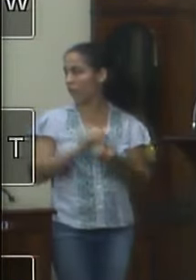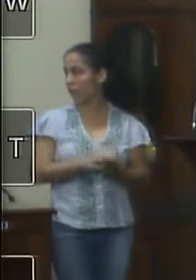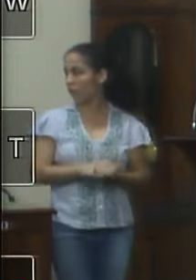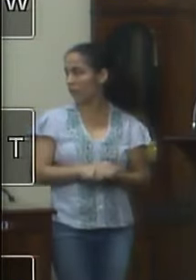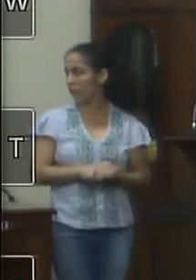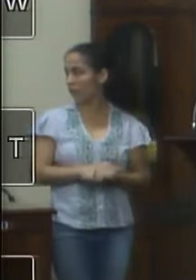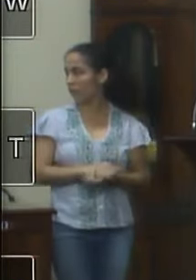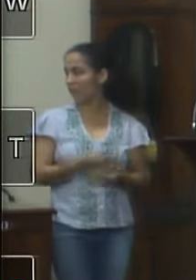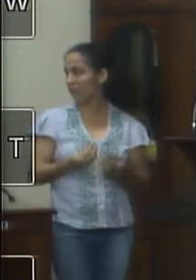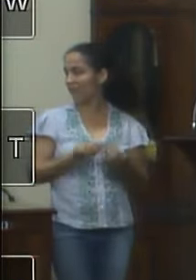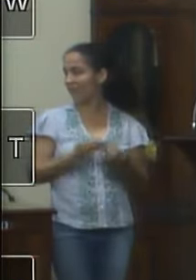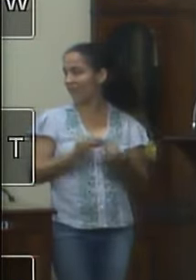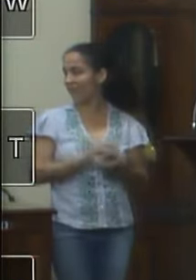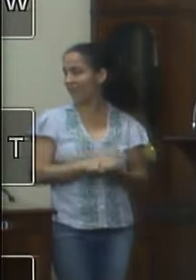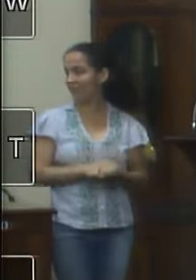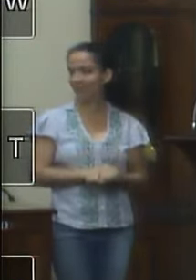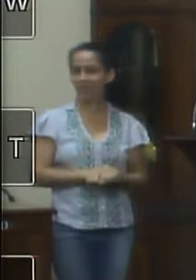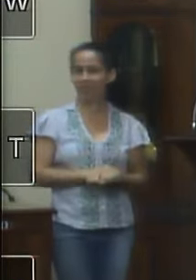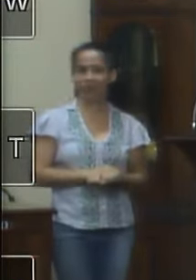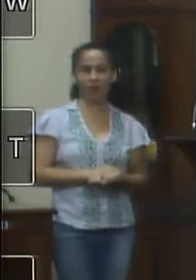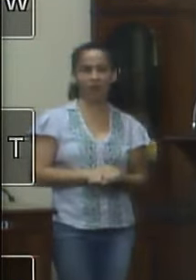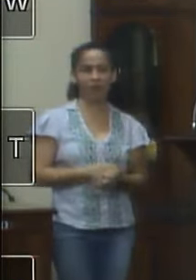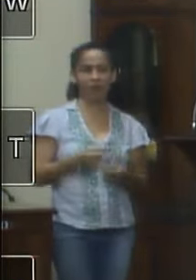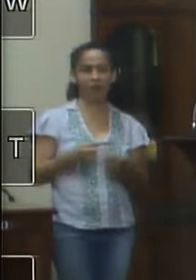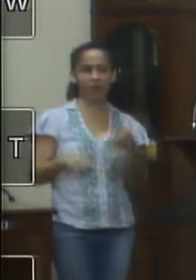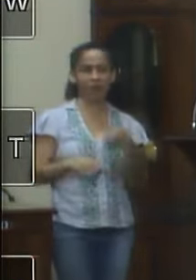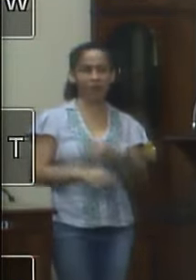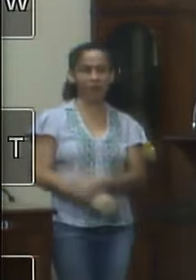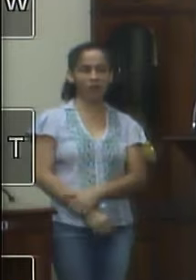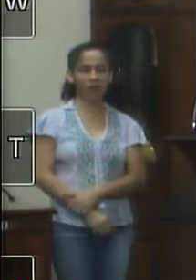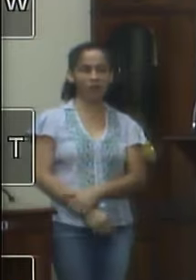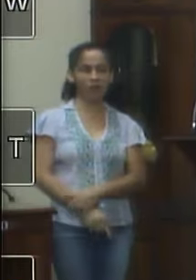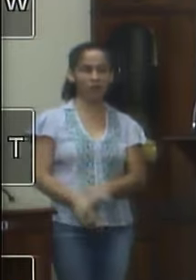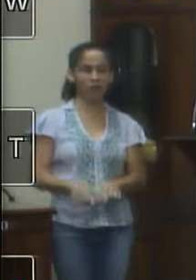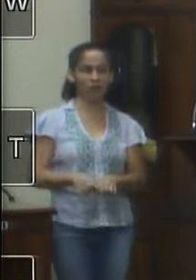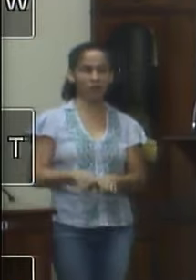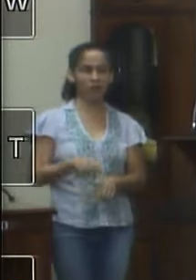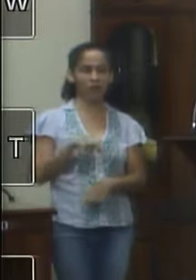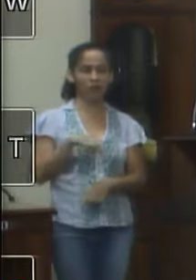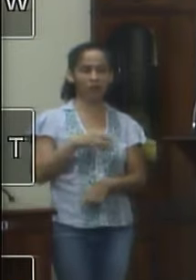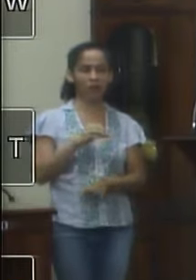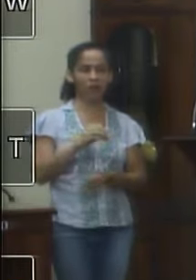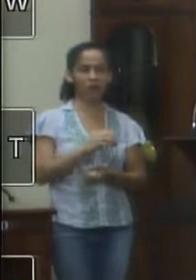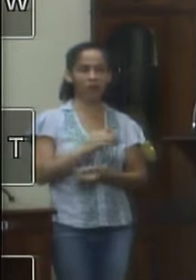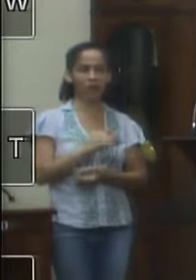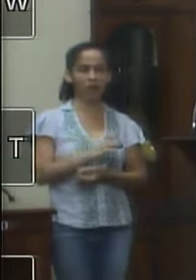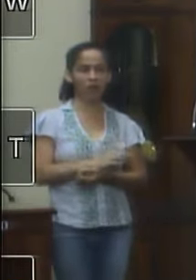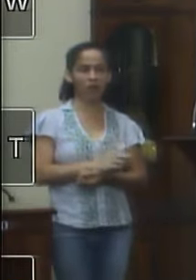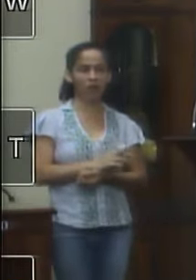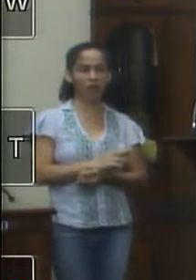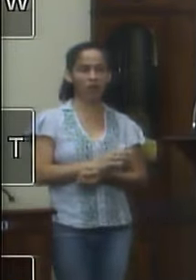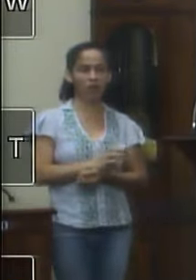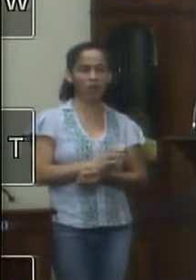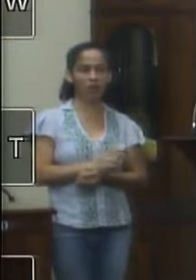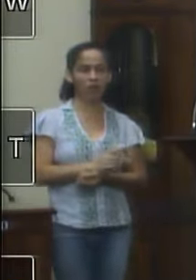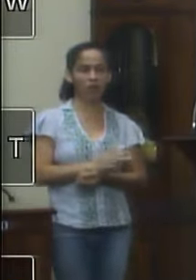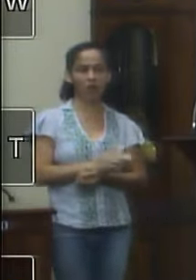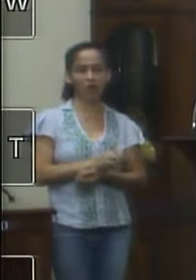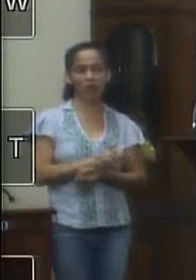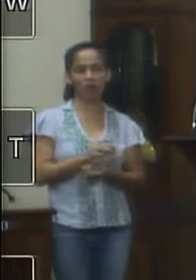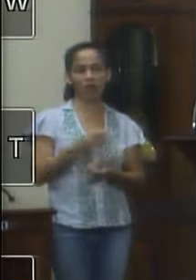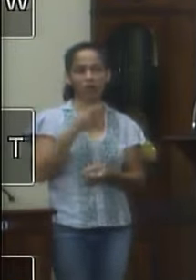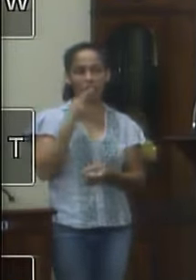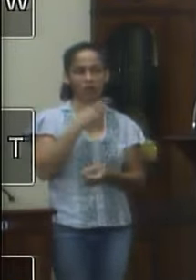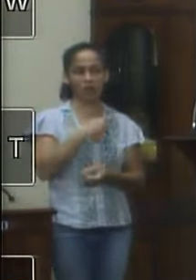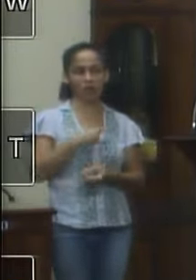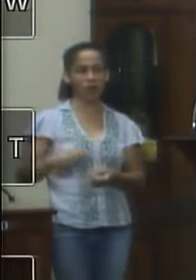eu não sei além da moção de repúdio nobre presidente eu vou